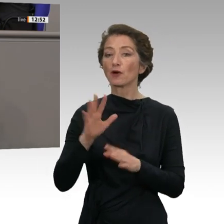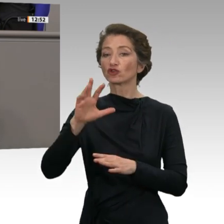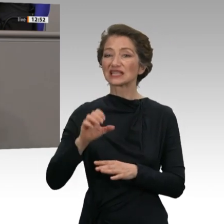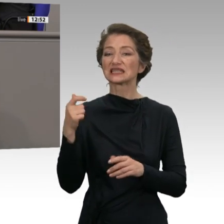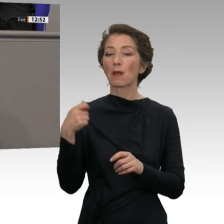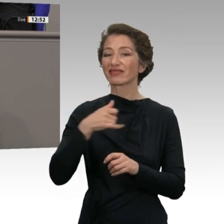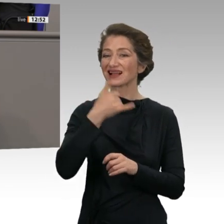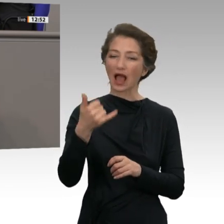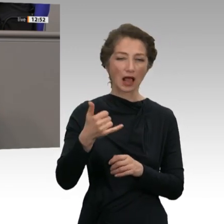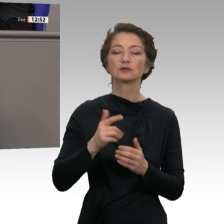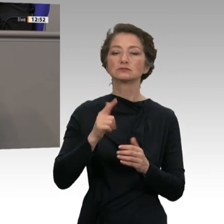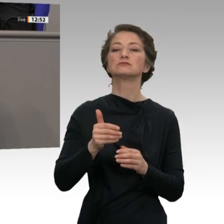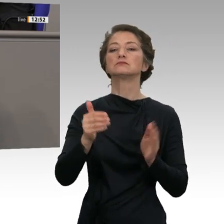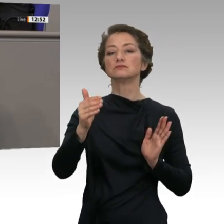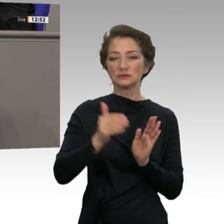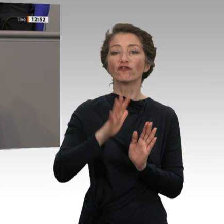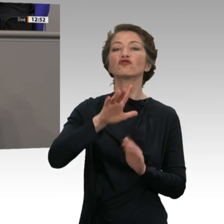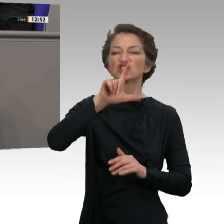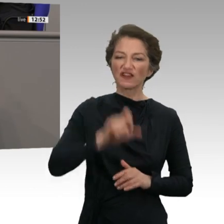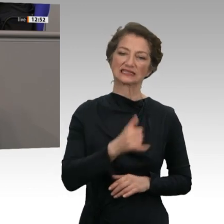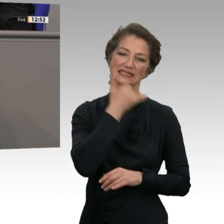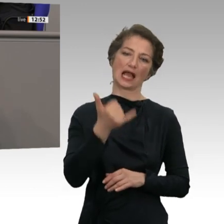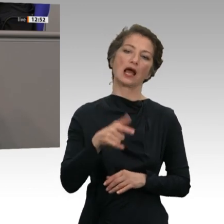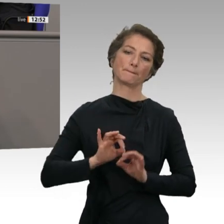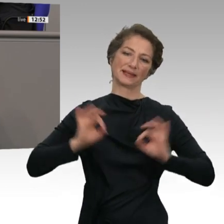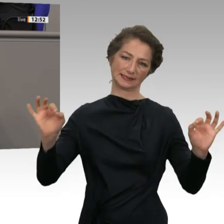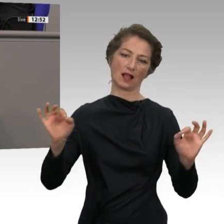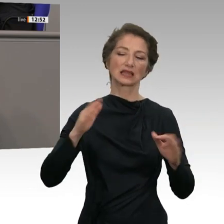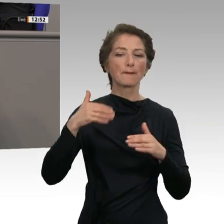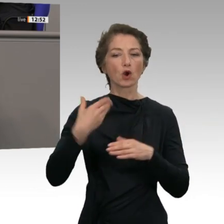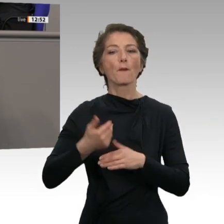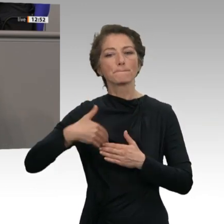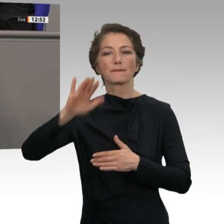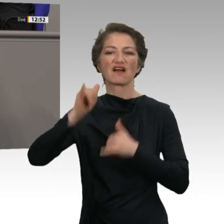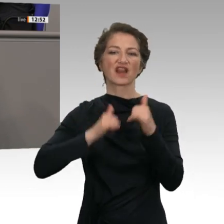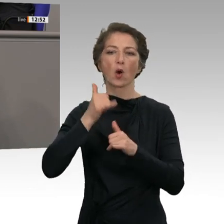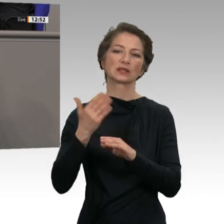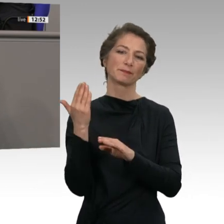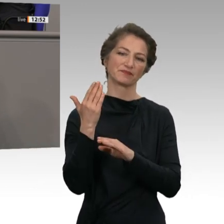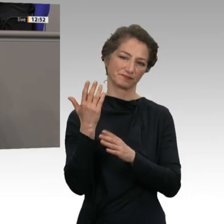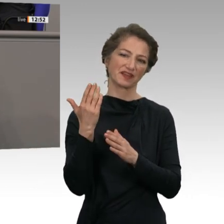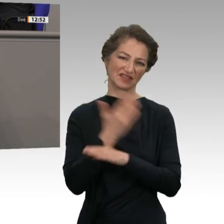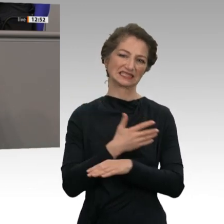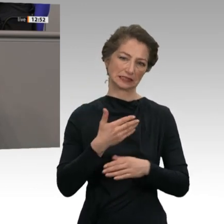25 Jahre als Voraussetzung genügen, denn dann hätten mehr Frauen im Westen bessere Chancen auf einen Rentenzuschlag.